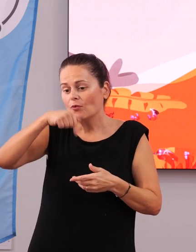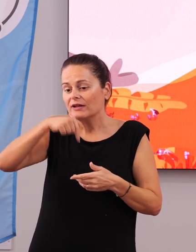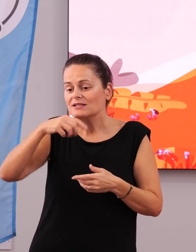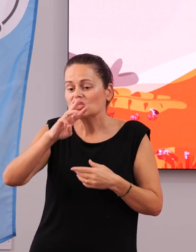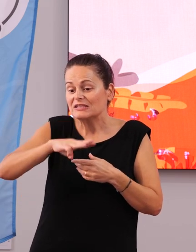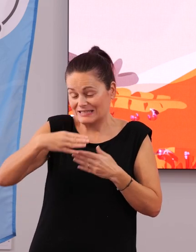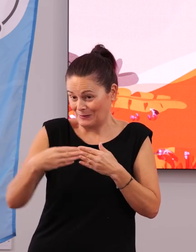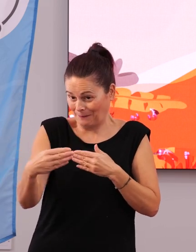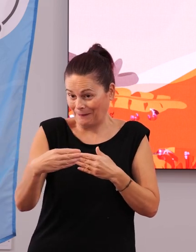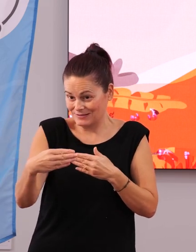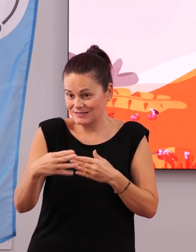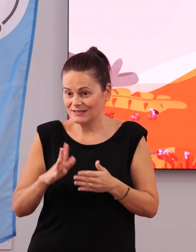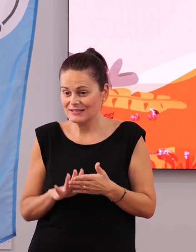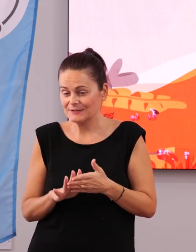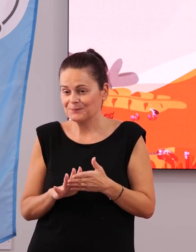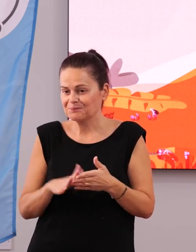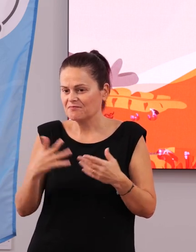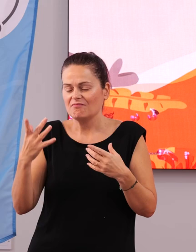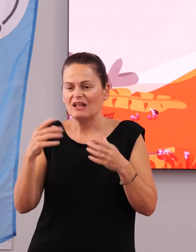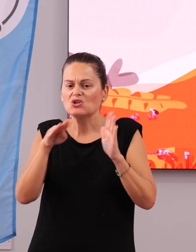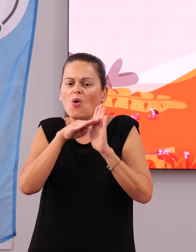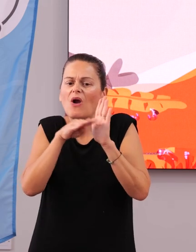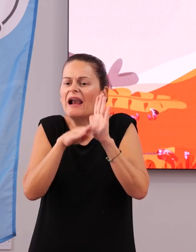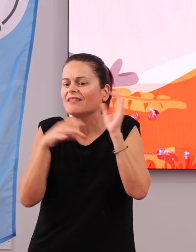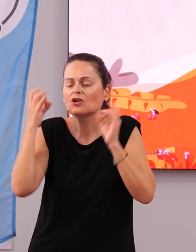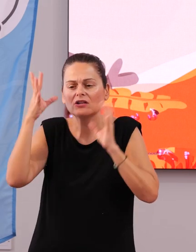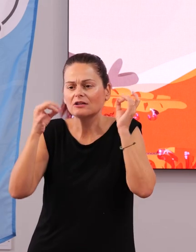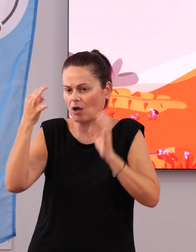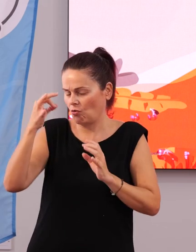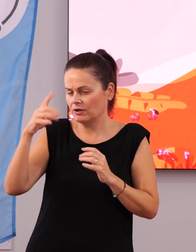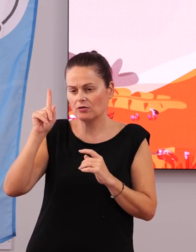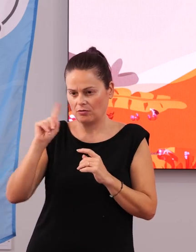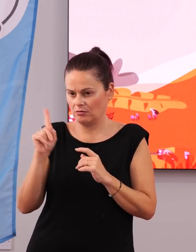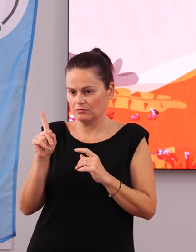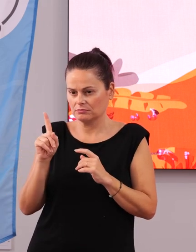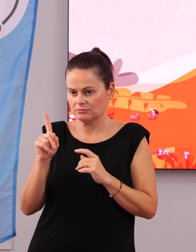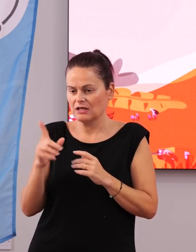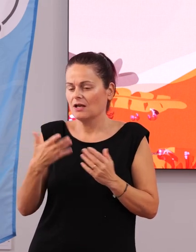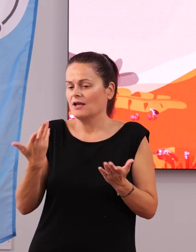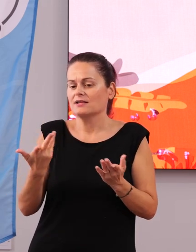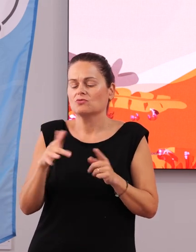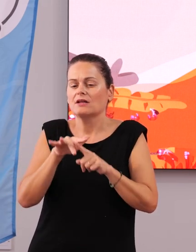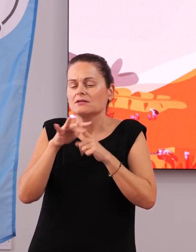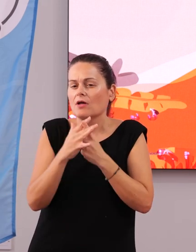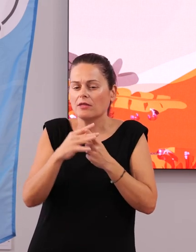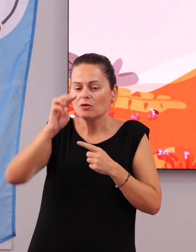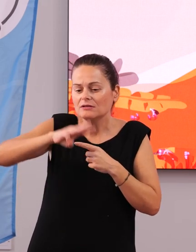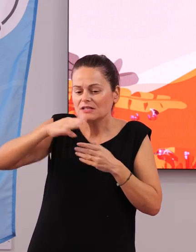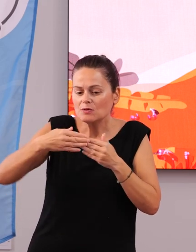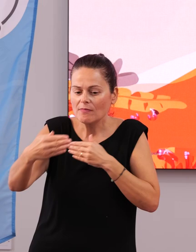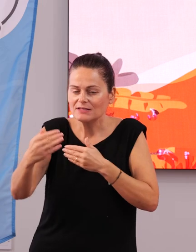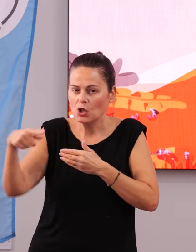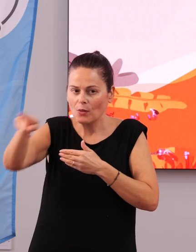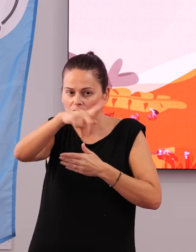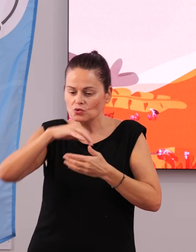trimestre sea mucho más que un calendario de actividades, que sea un tres meses donde nos damos